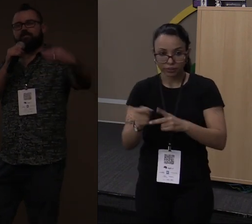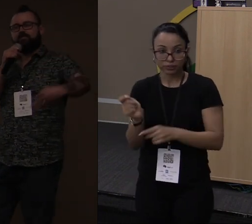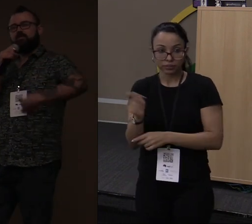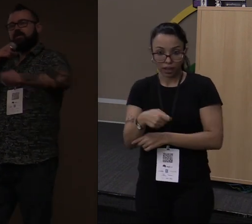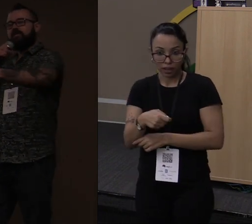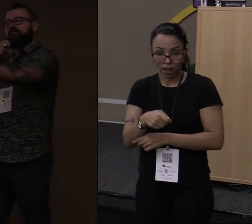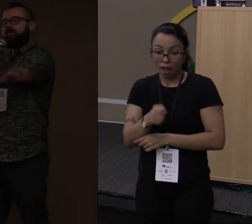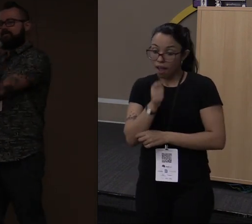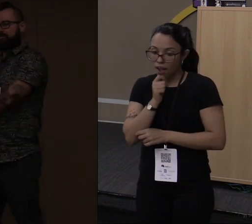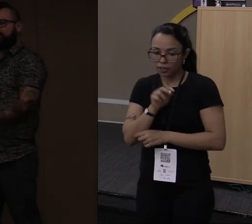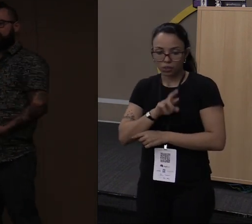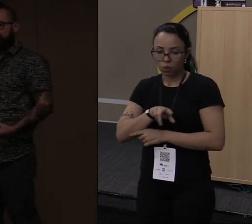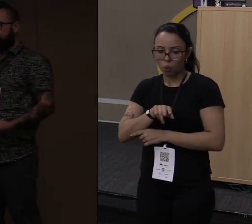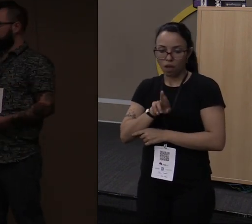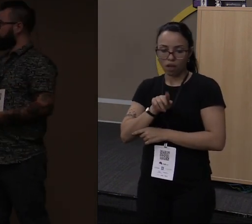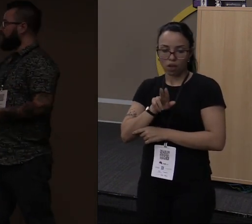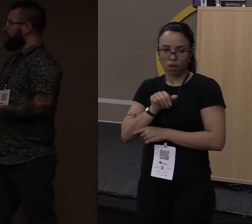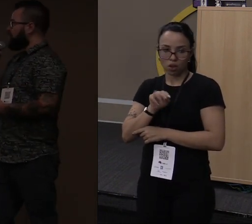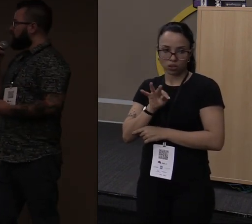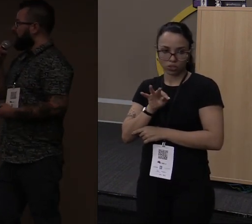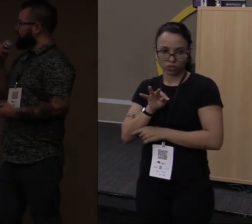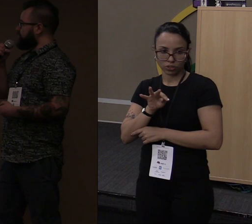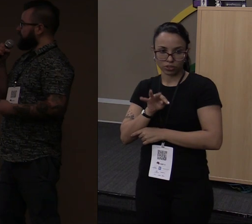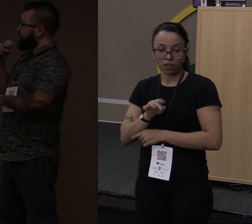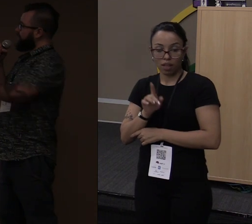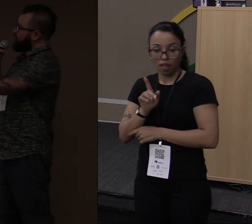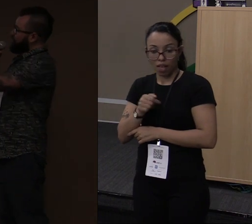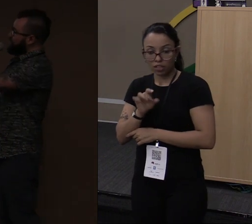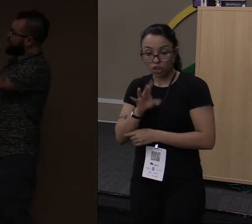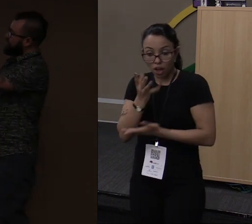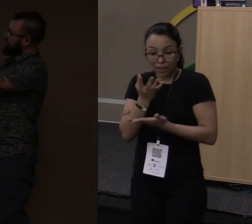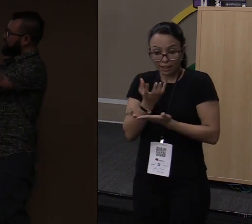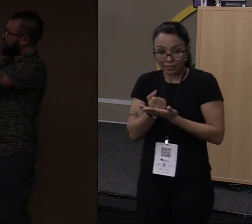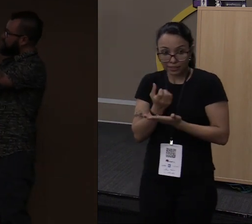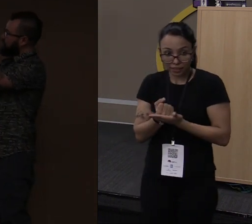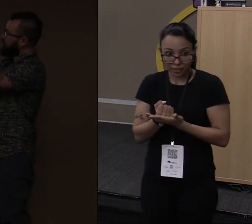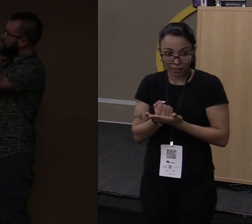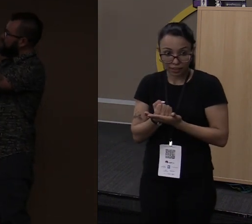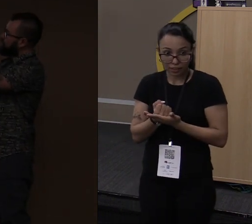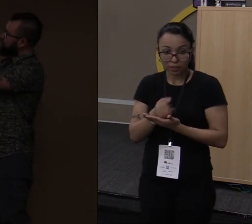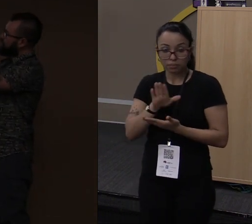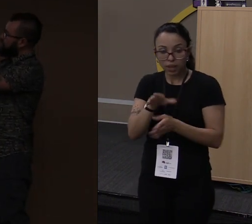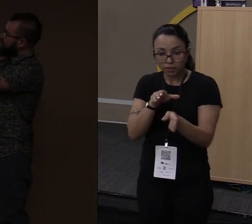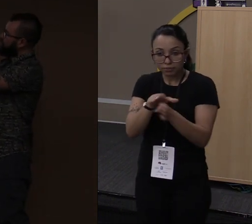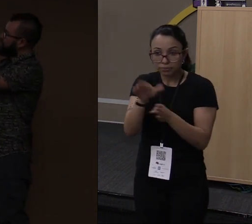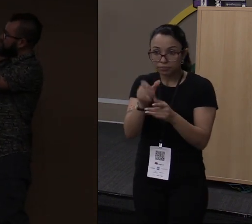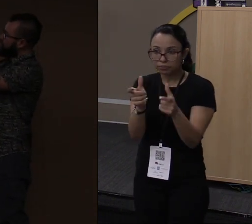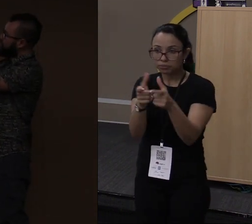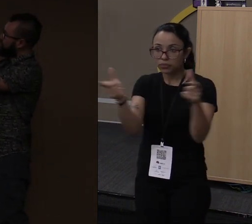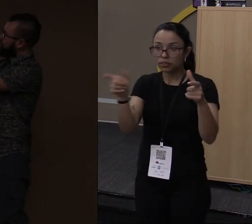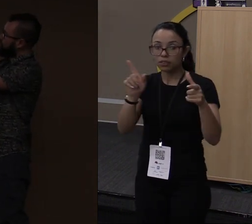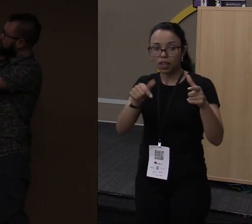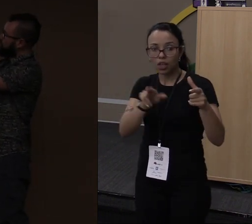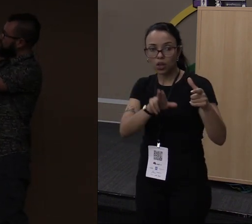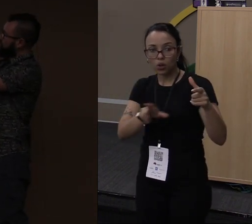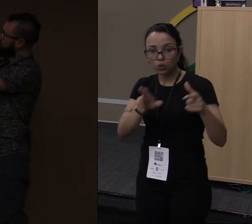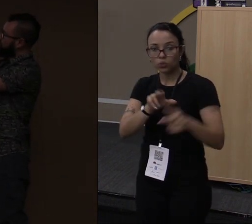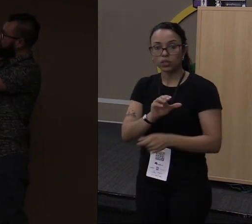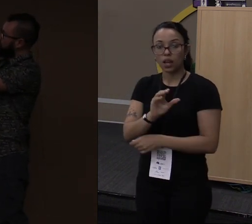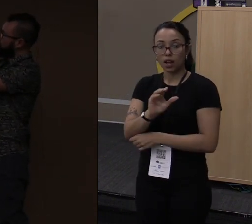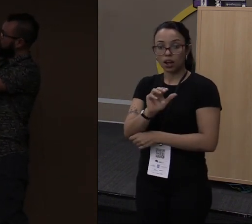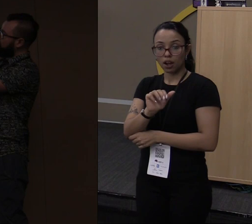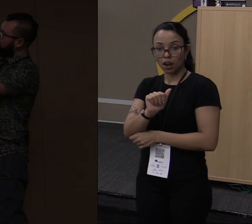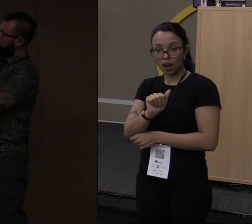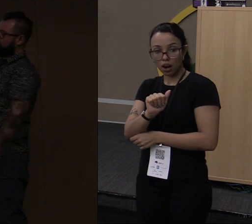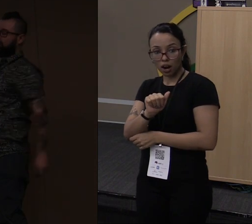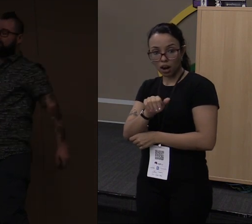só o gerenciador da instalação do Rust. Mas a maneira recomendada de modo geral é utilizar o curl e chamar esse